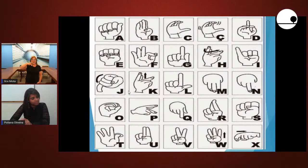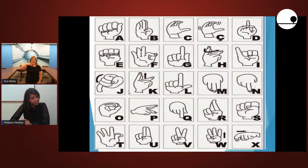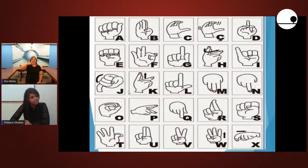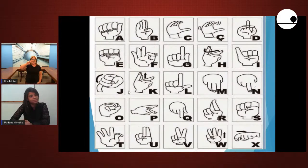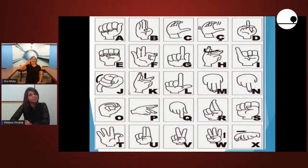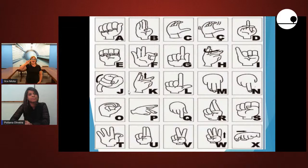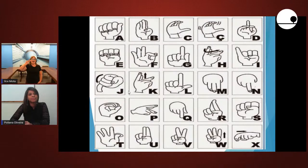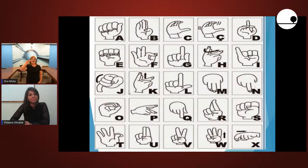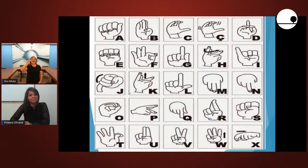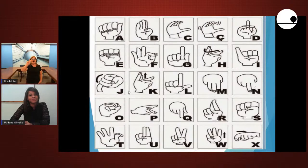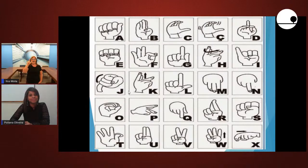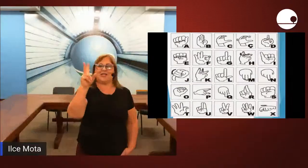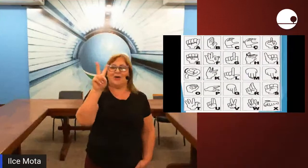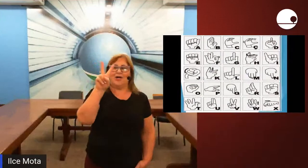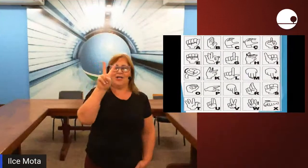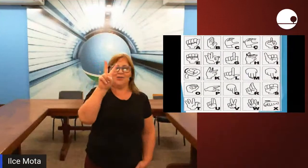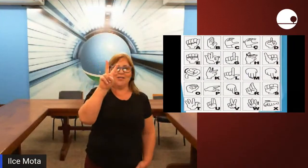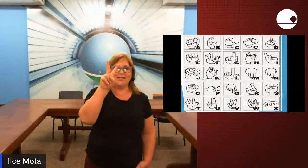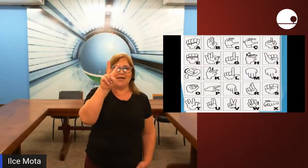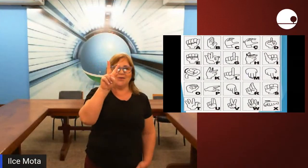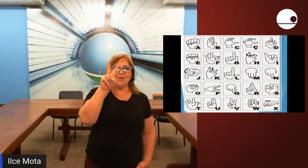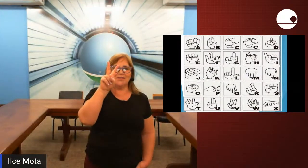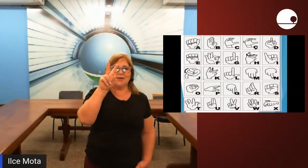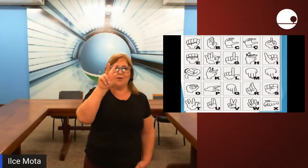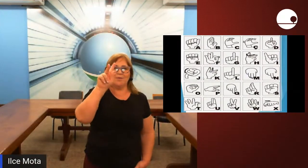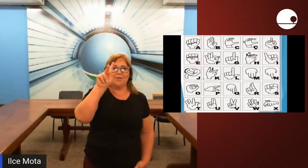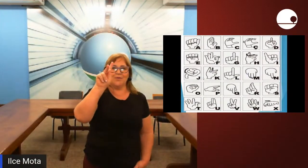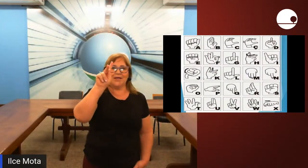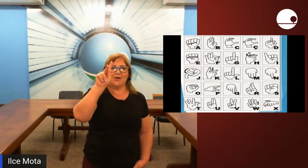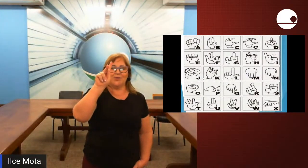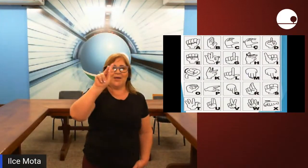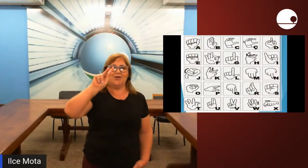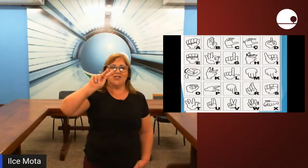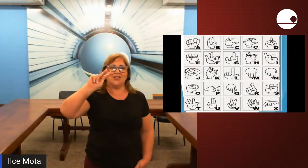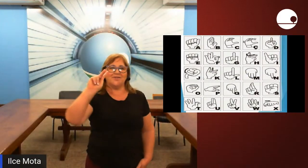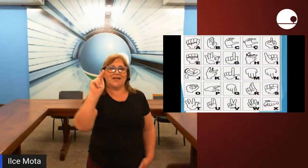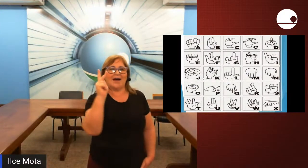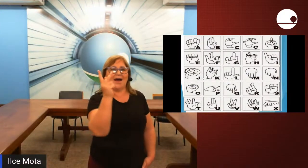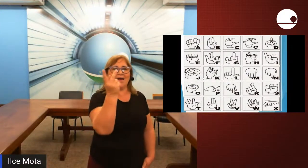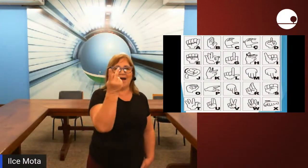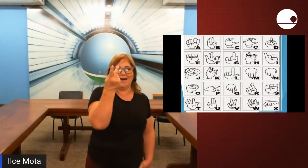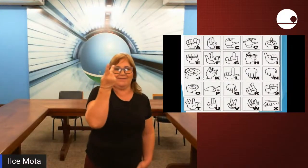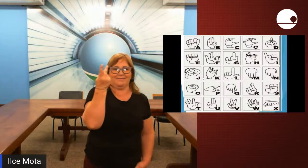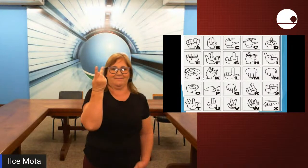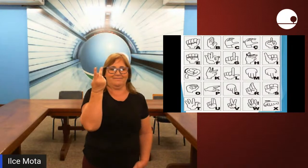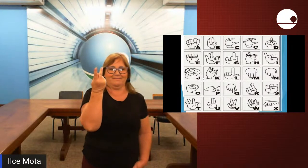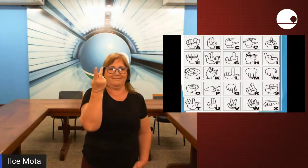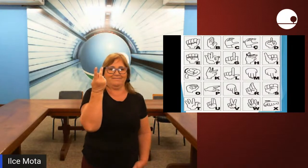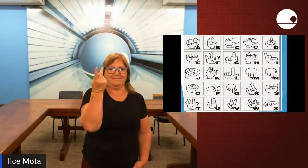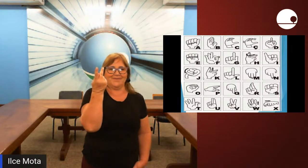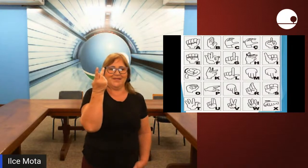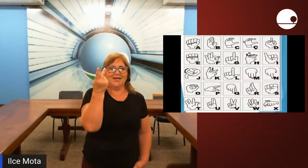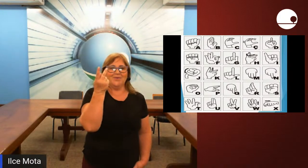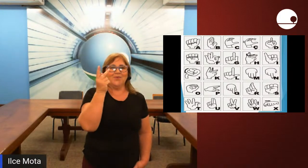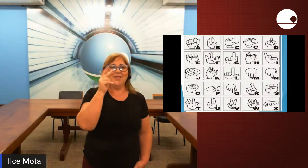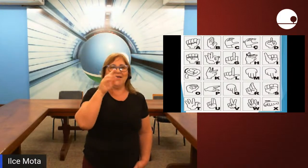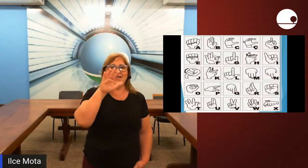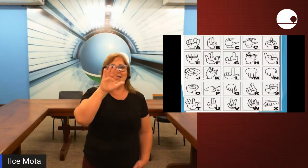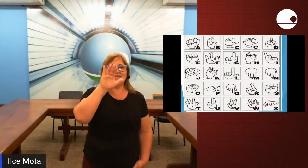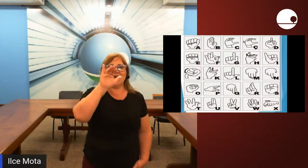lá H aqui ó dois dedos o dedão no meio e a gente vira H o I você vai